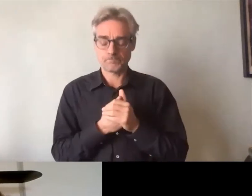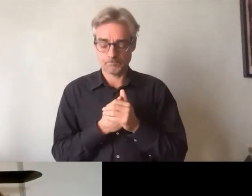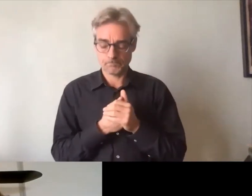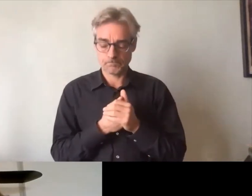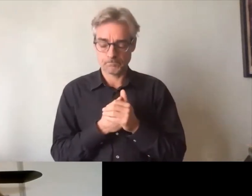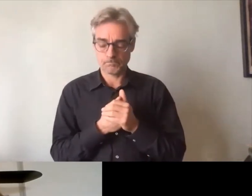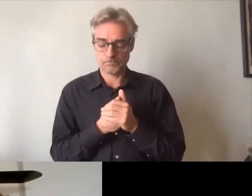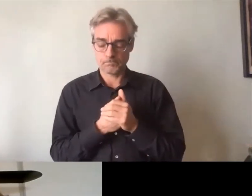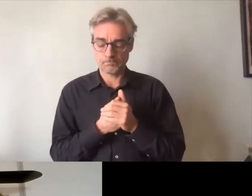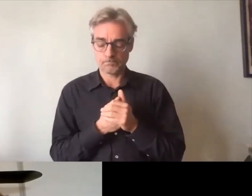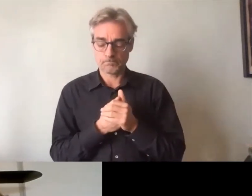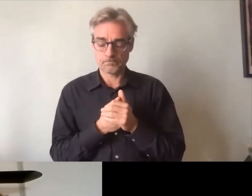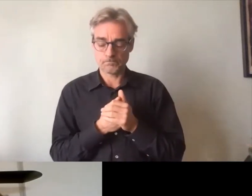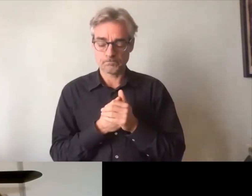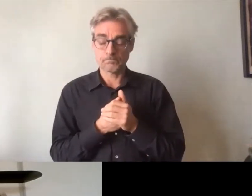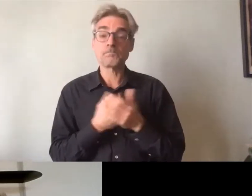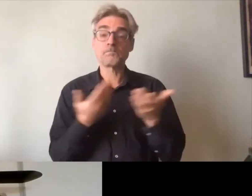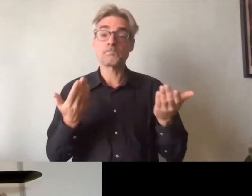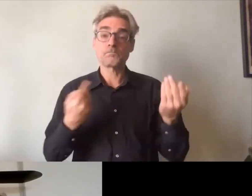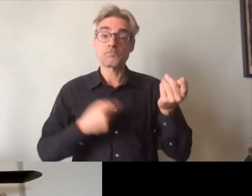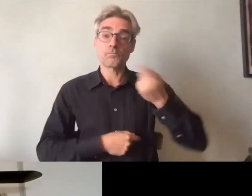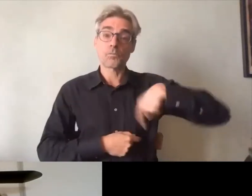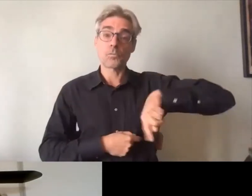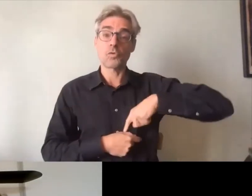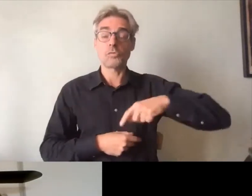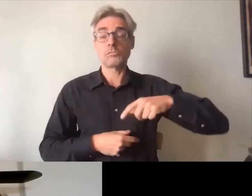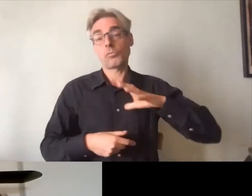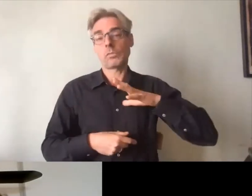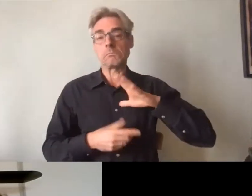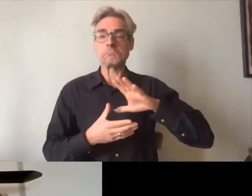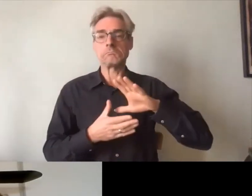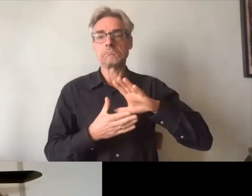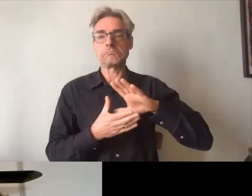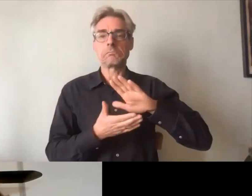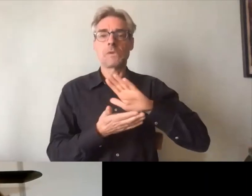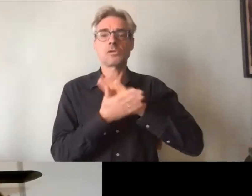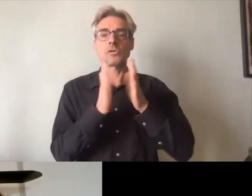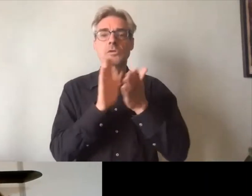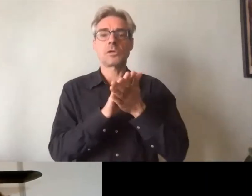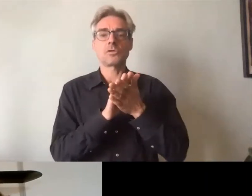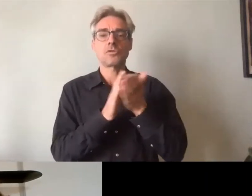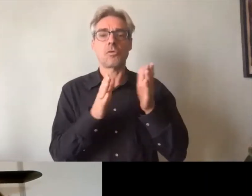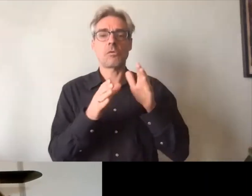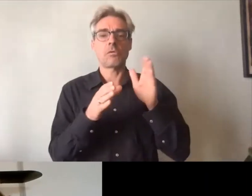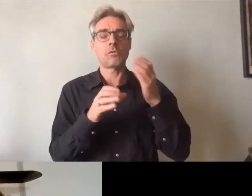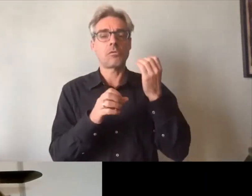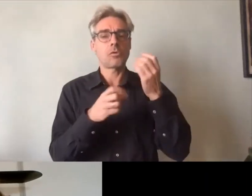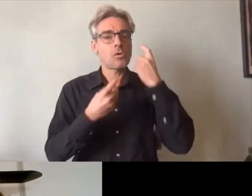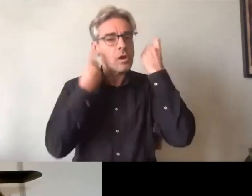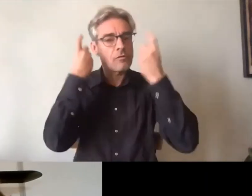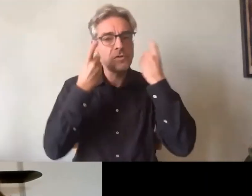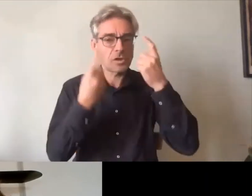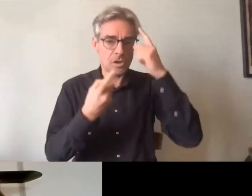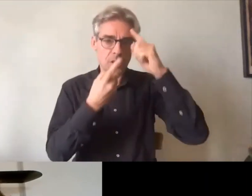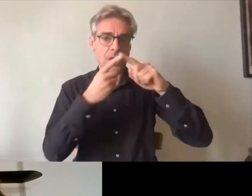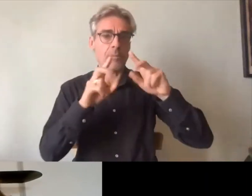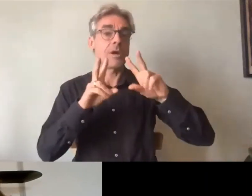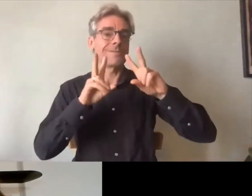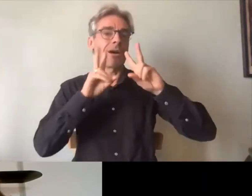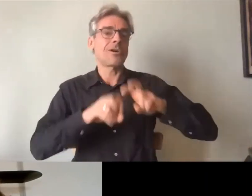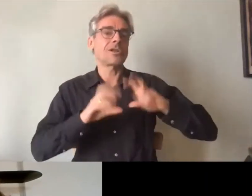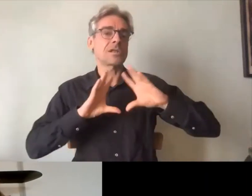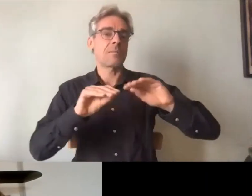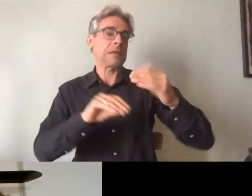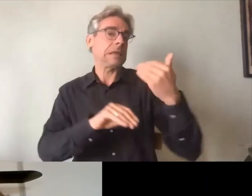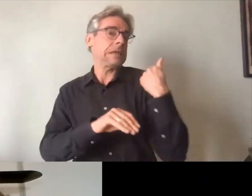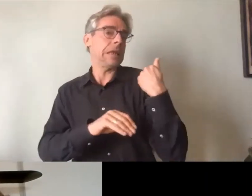nous on est une organisation donc qui travaillons sur cette recherche appliquée telle que je voulais expliquer